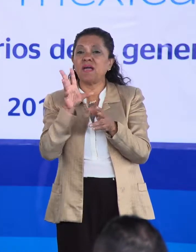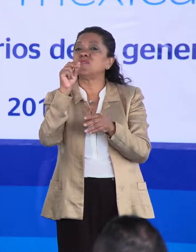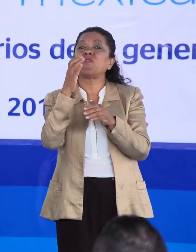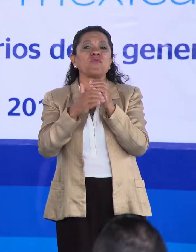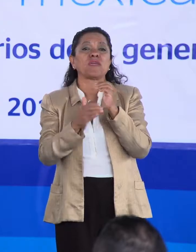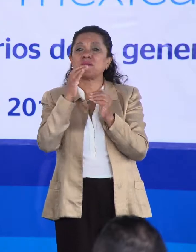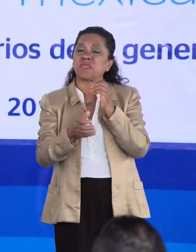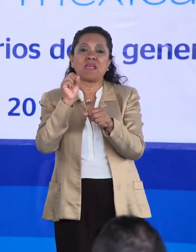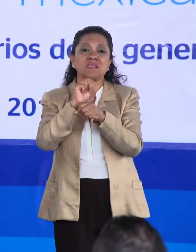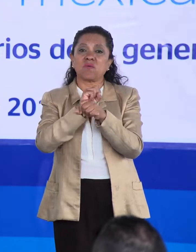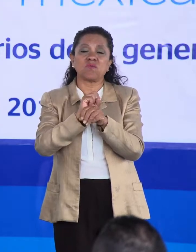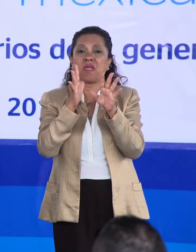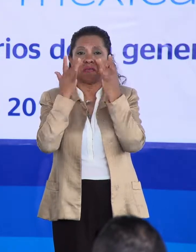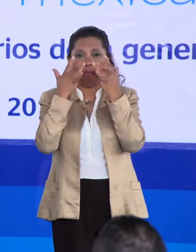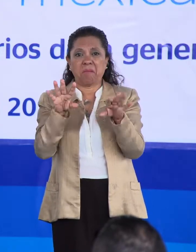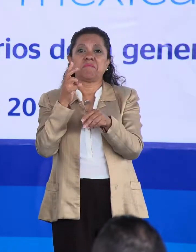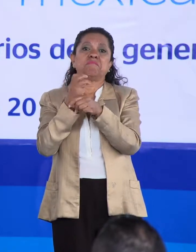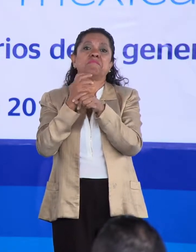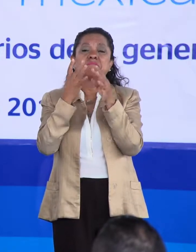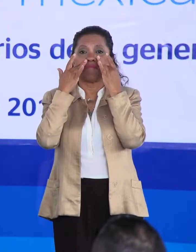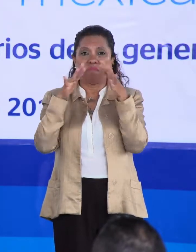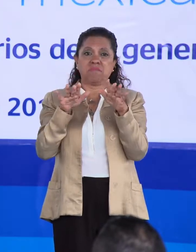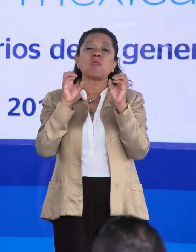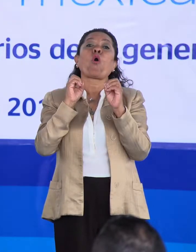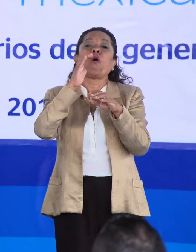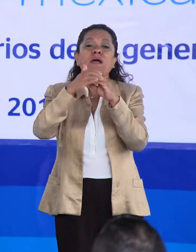terminar o no iban a bachiller.